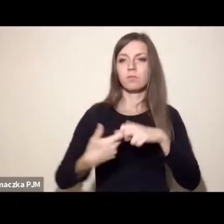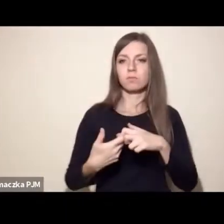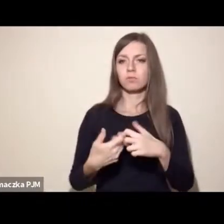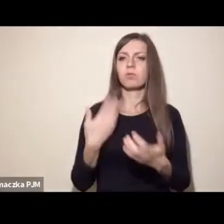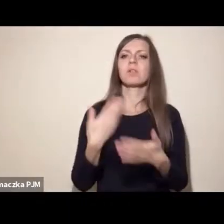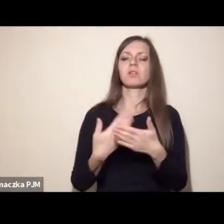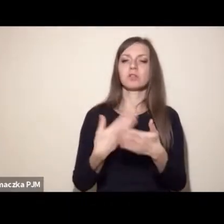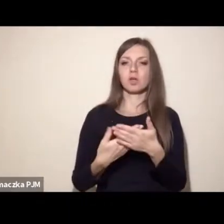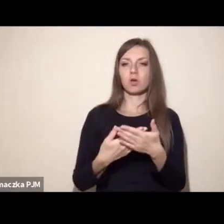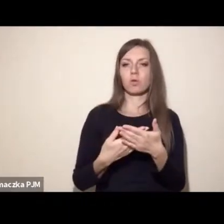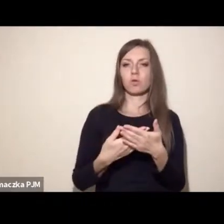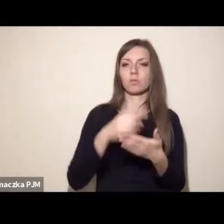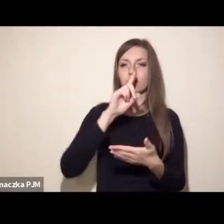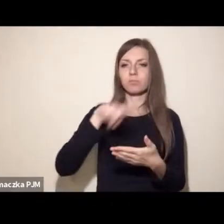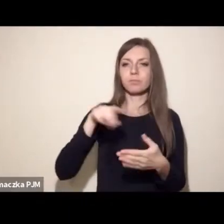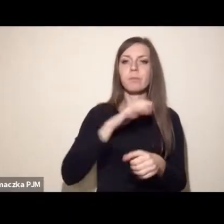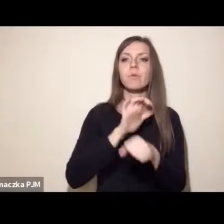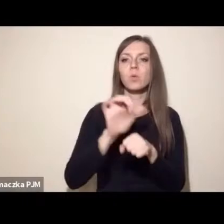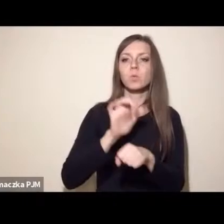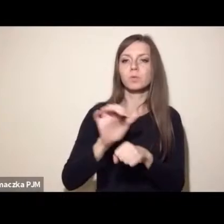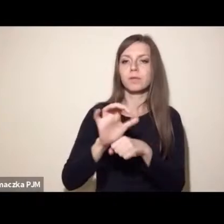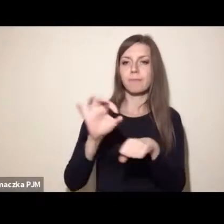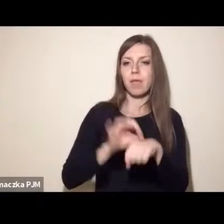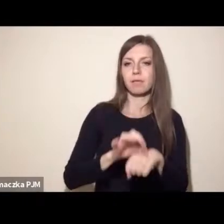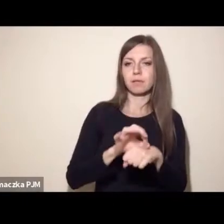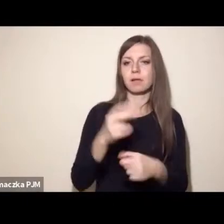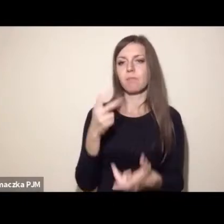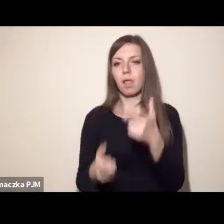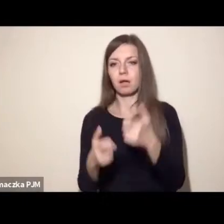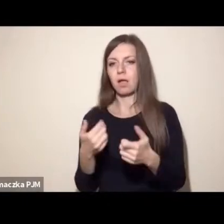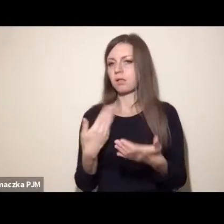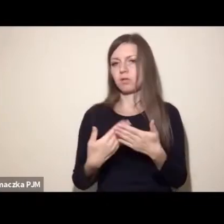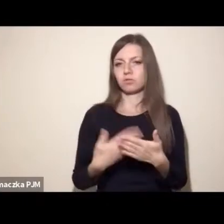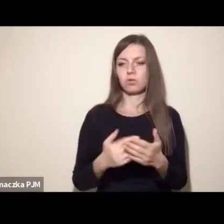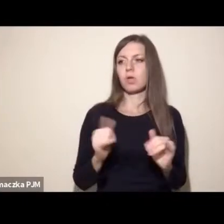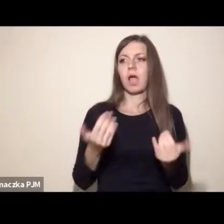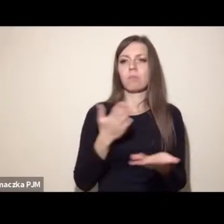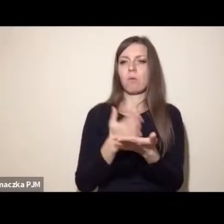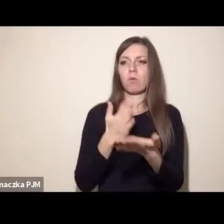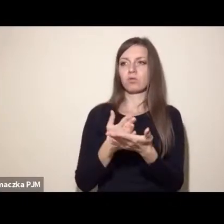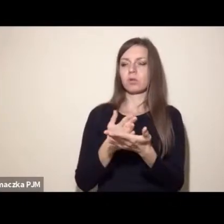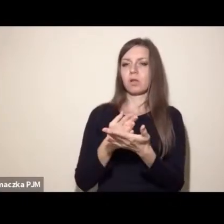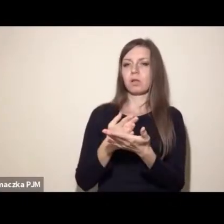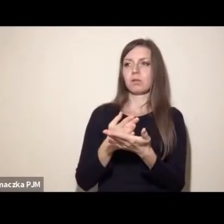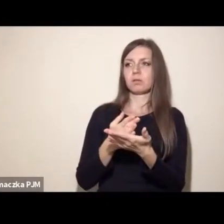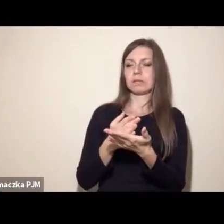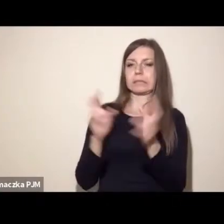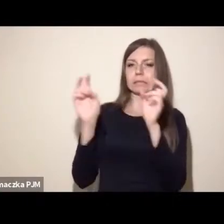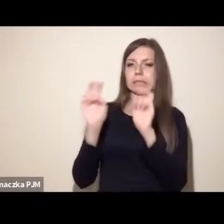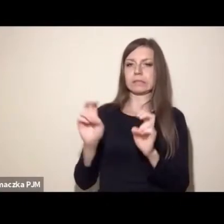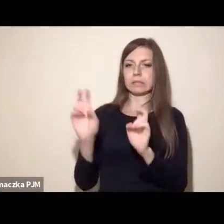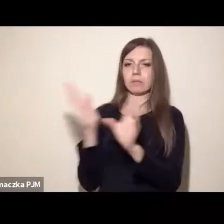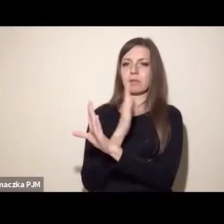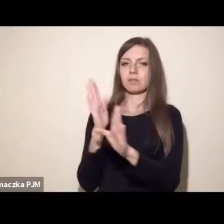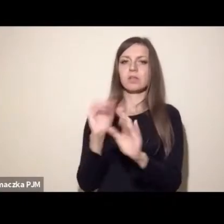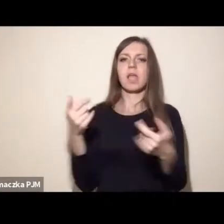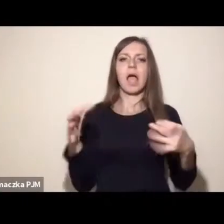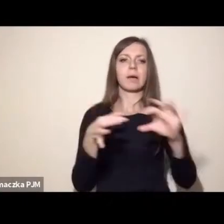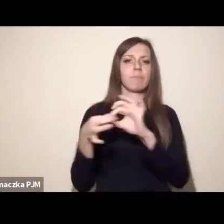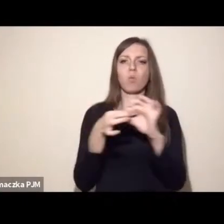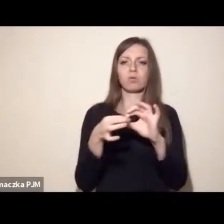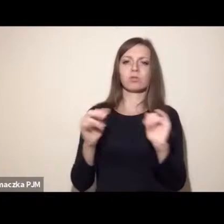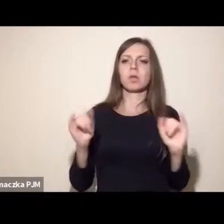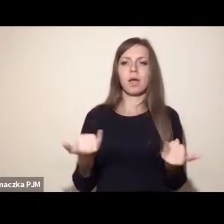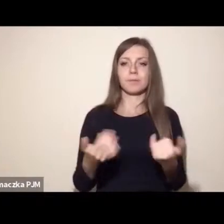mamy redukować produkcję mięsa czy mleka? Jak to ma pomóc w radzeniu sobie z kryzysem klimatycznym? I to